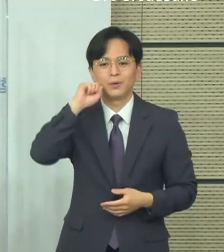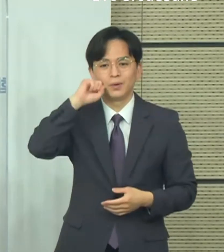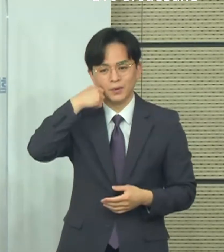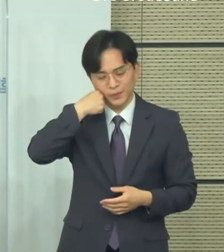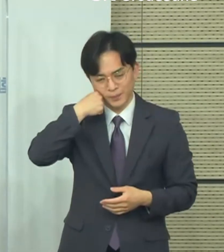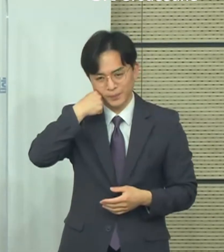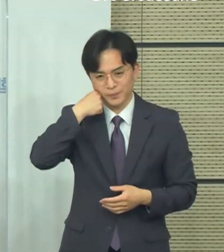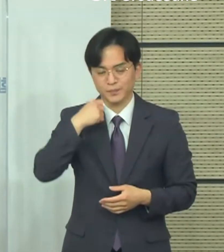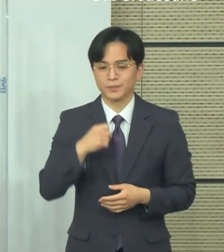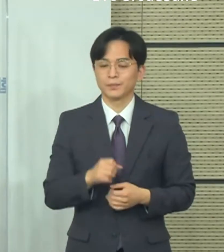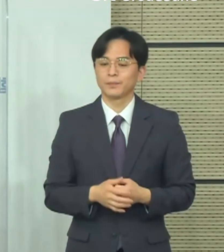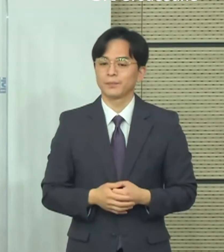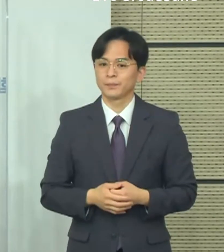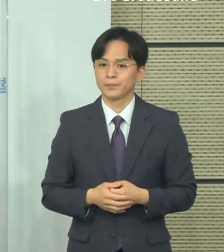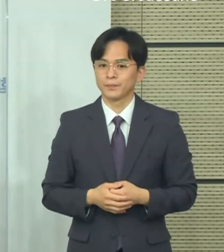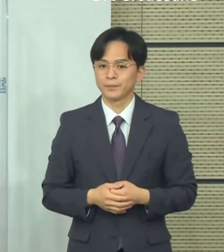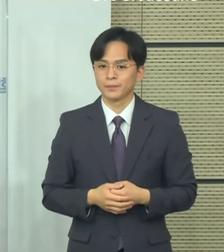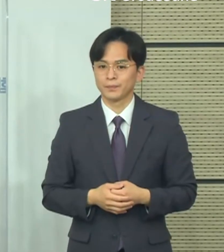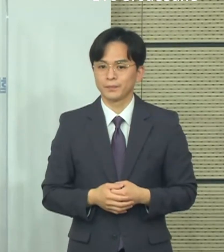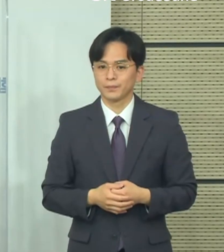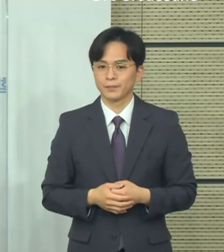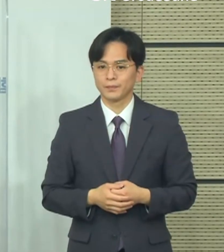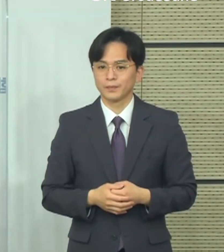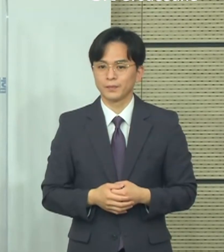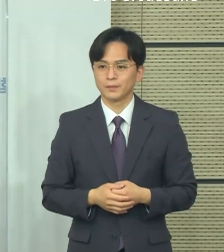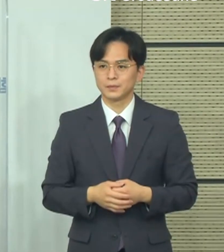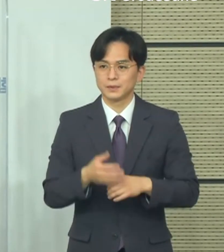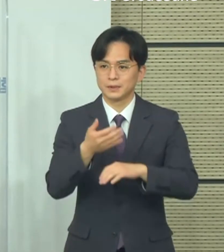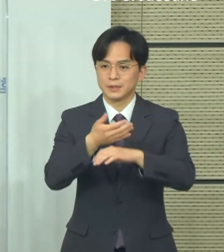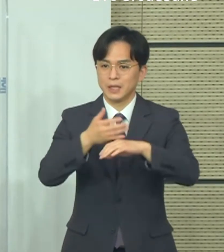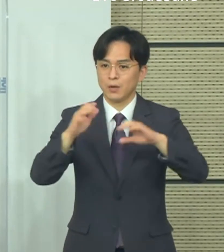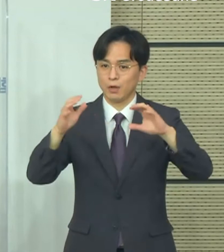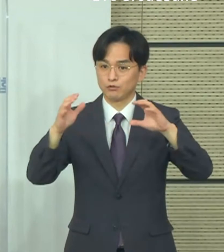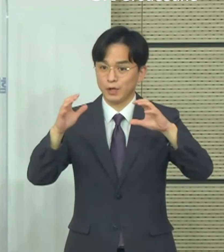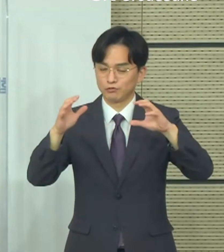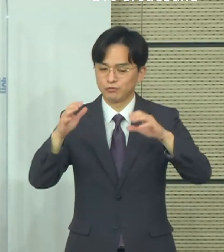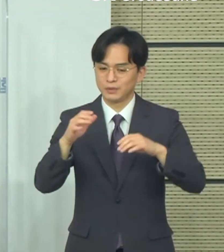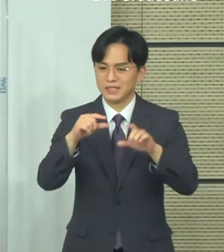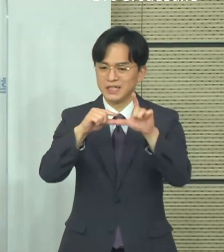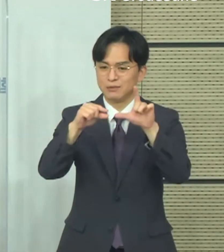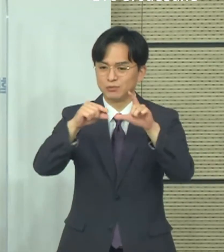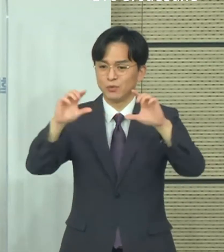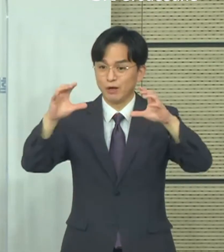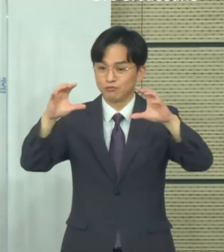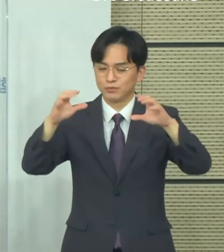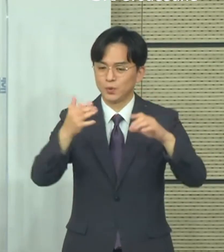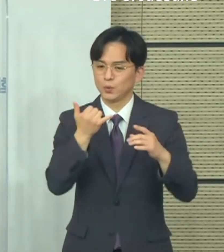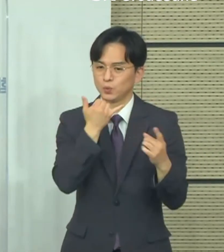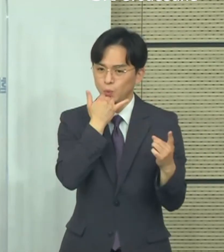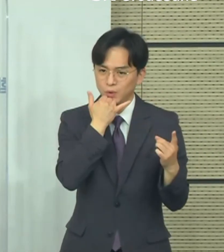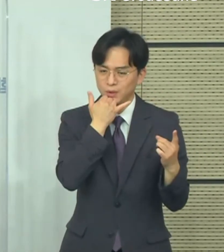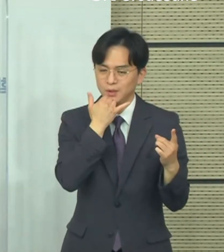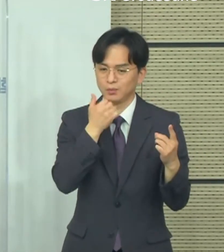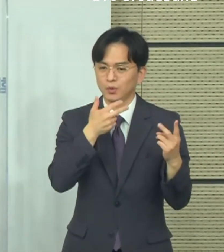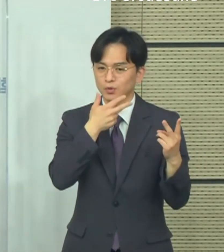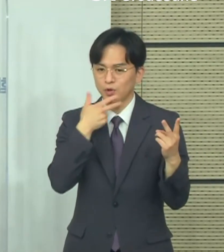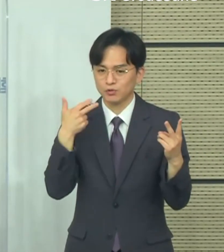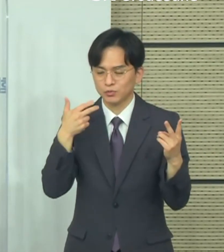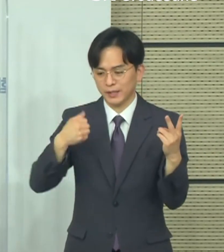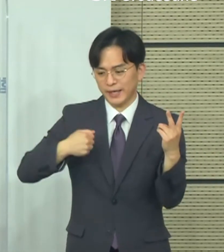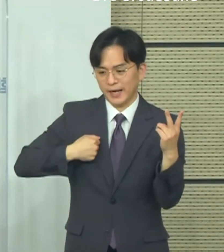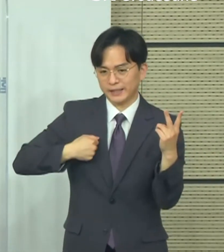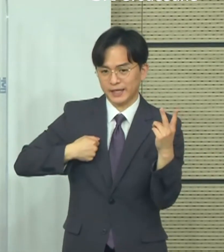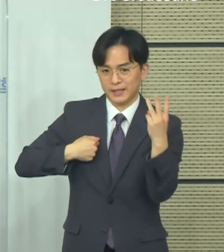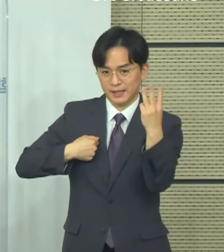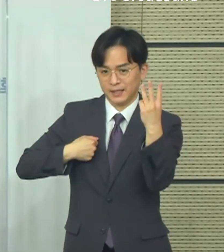하는 몇 개의 국가들이 있습니다. 연구들도 있는데요. 독일의 연구라든지 영국이나 캐나다에